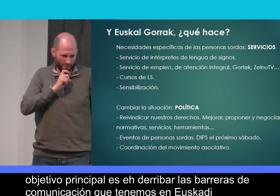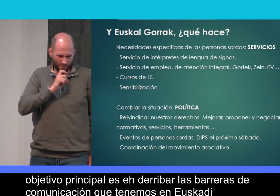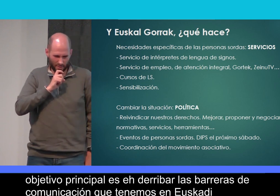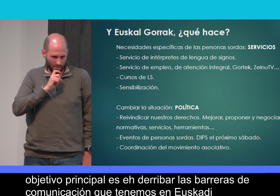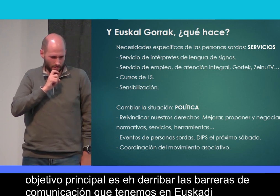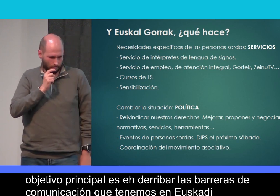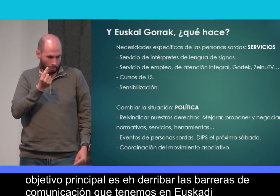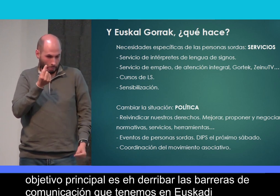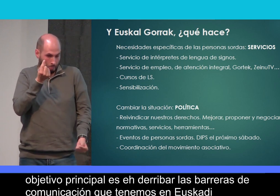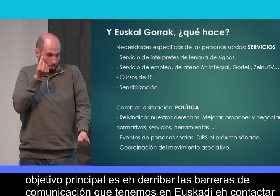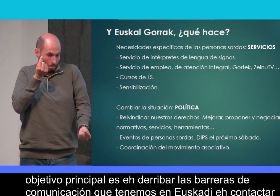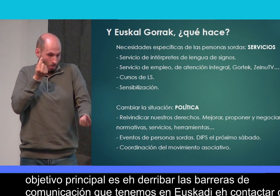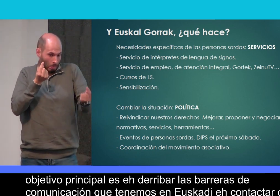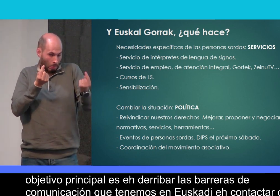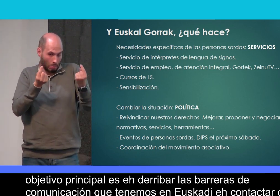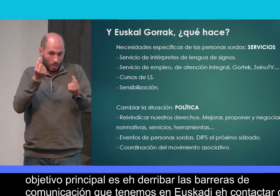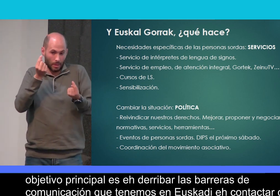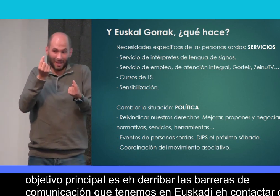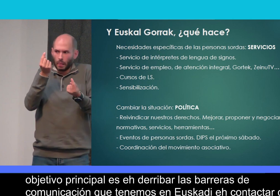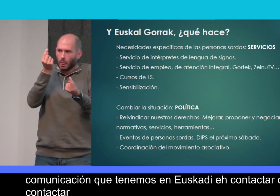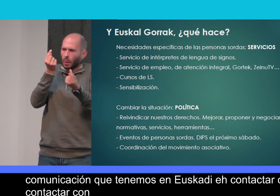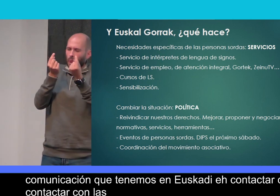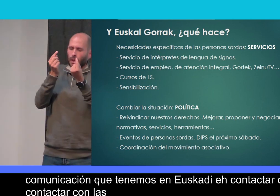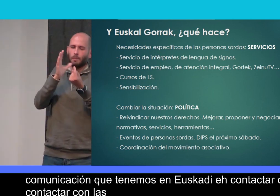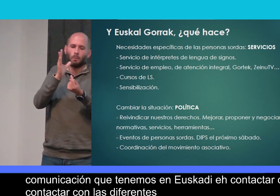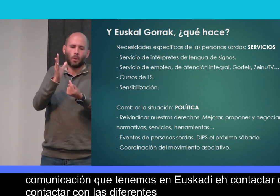contactar con las diferentes entidades,